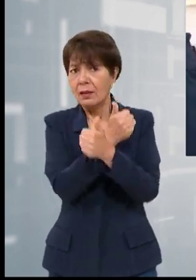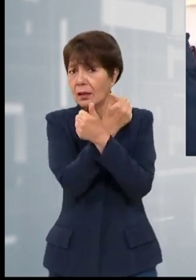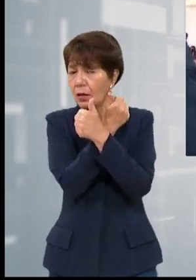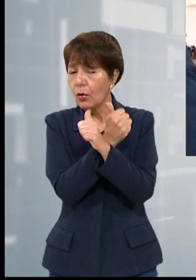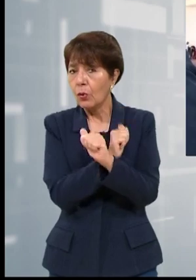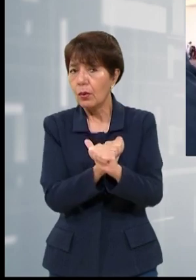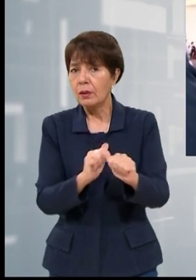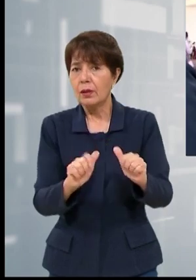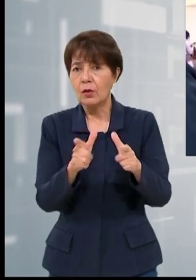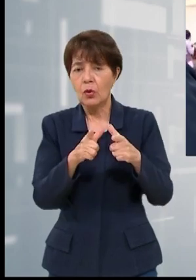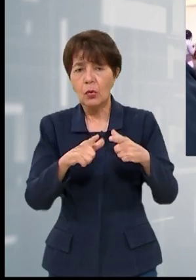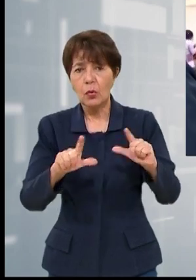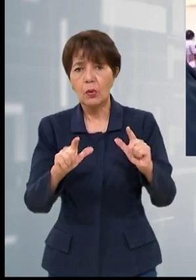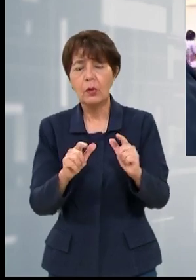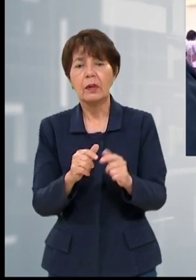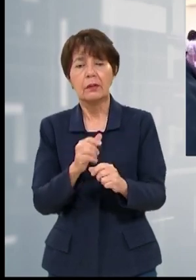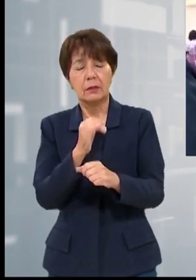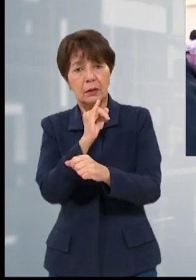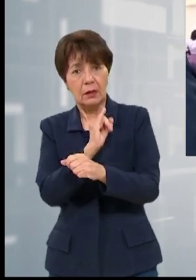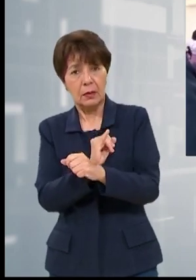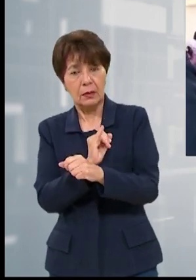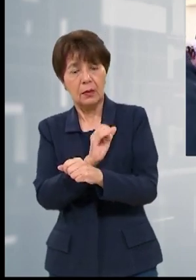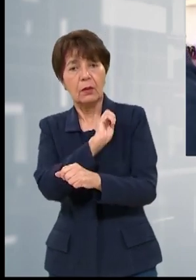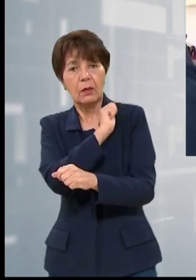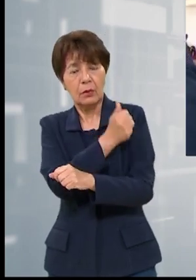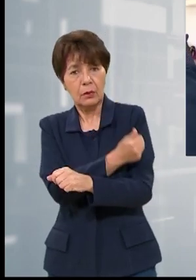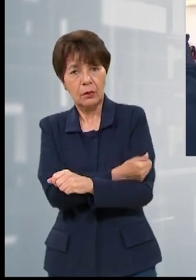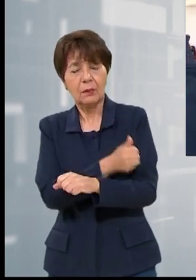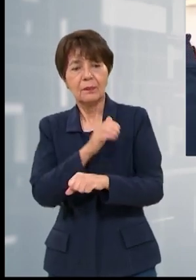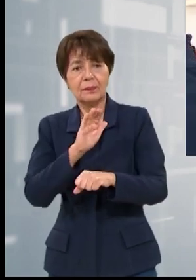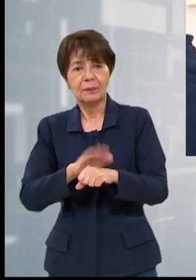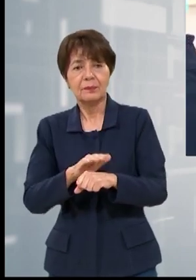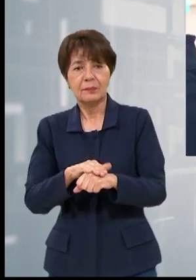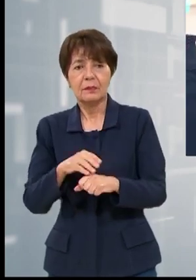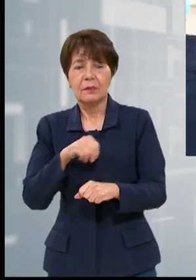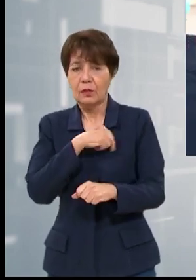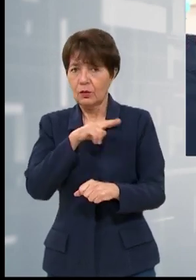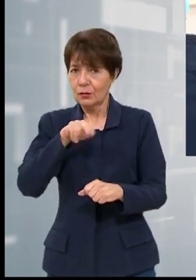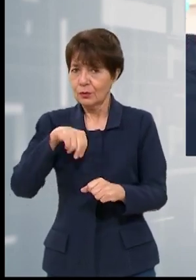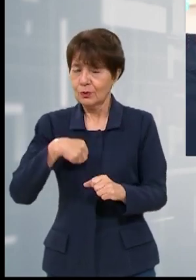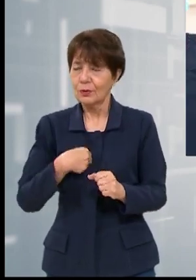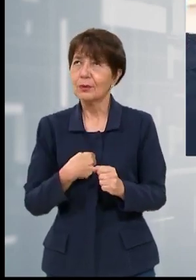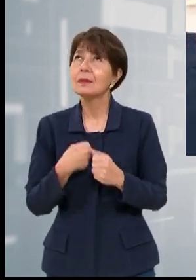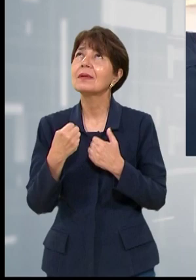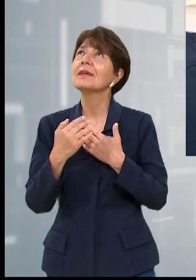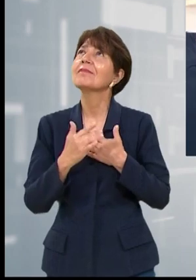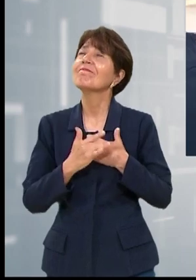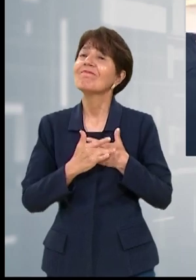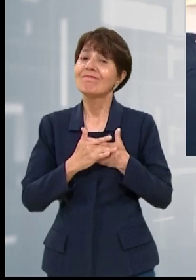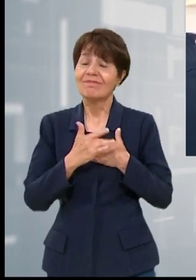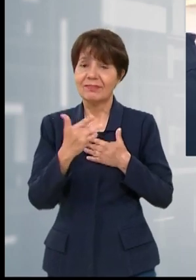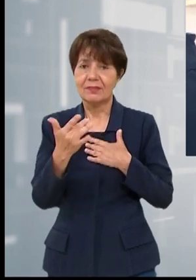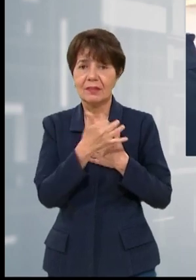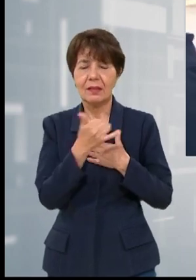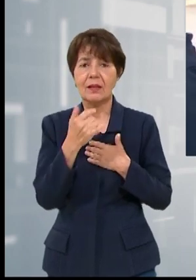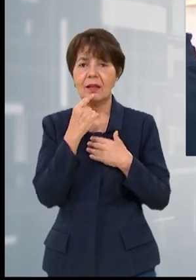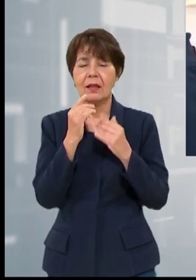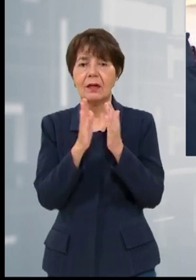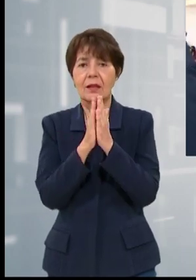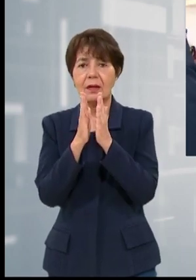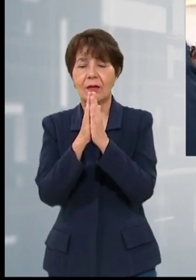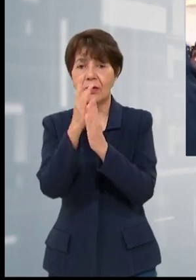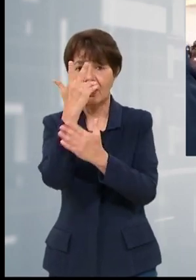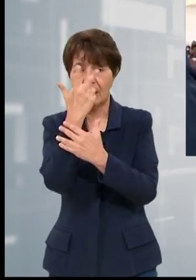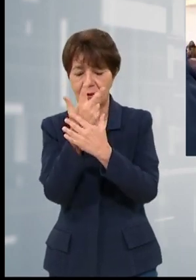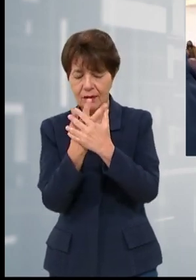Iglesia nos ha permitido, gracias a Dios. Es motivo de mucha gratitud. Es motivo de alabar al Dios trino y